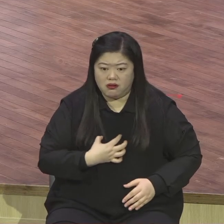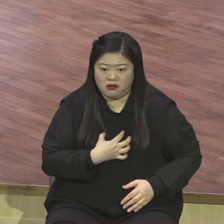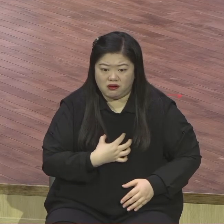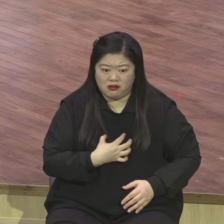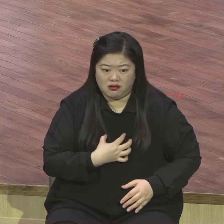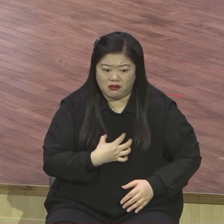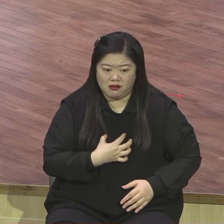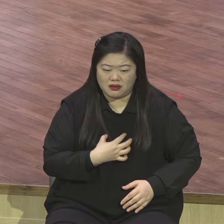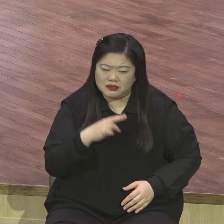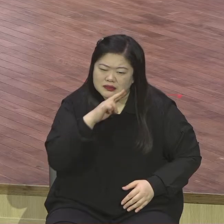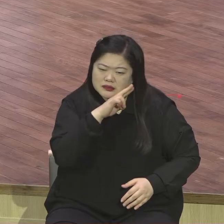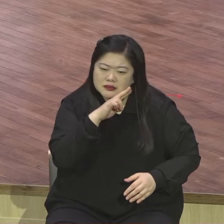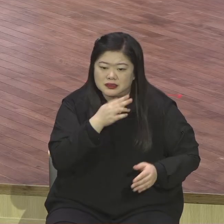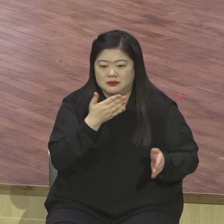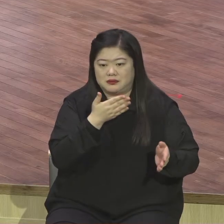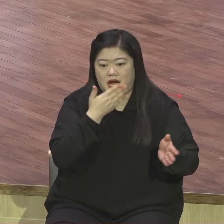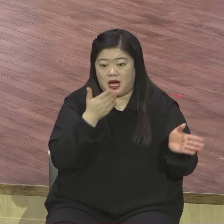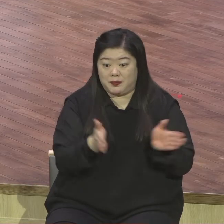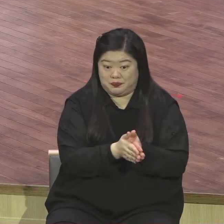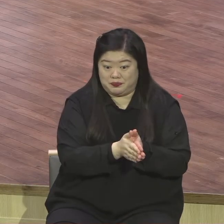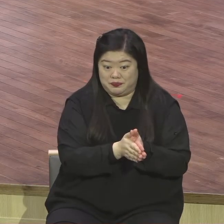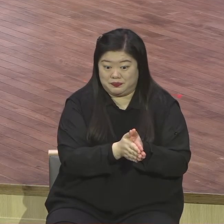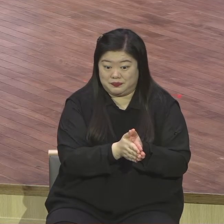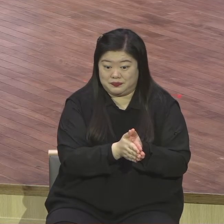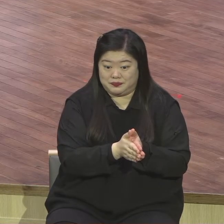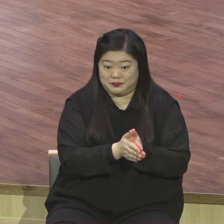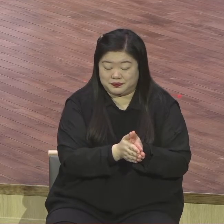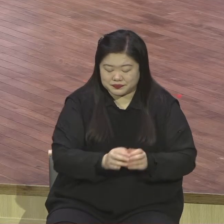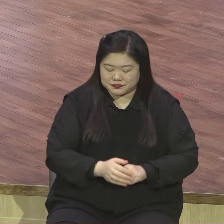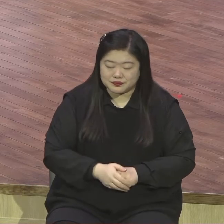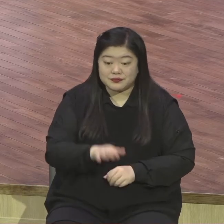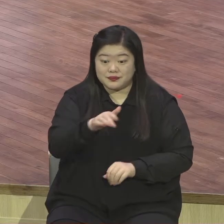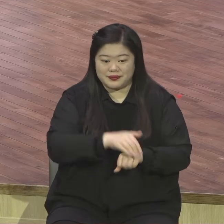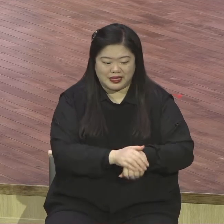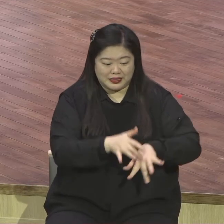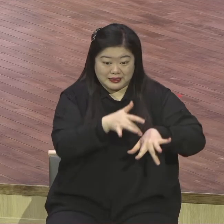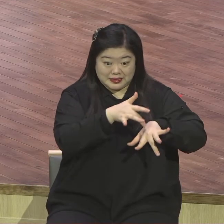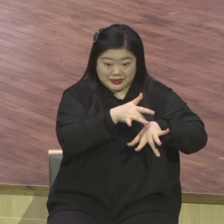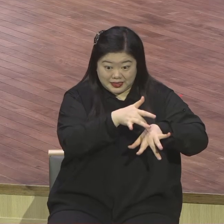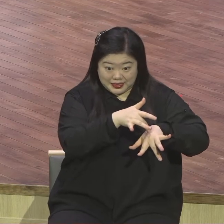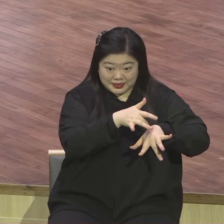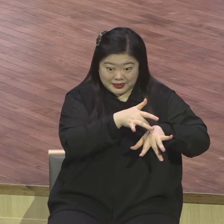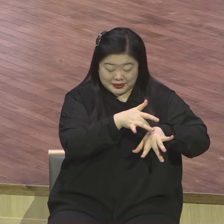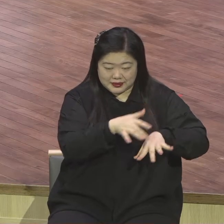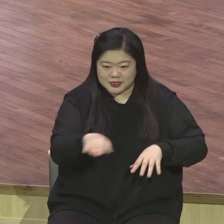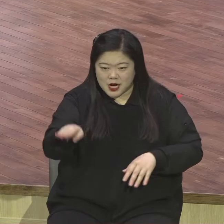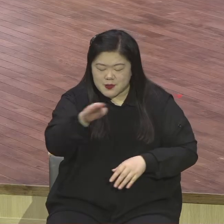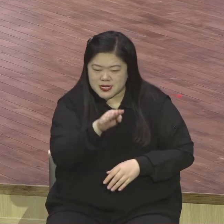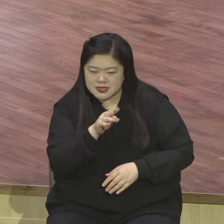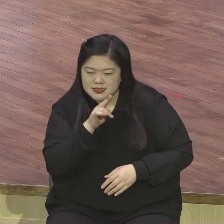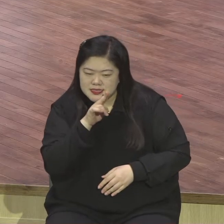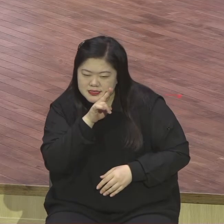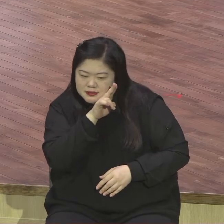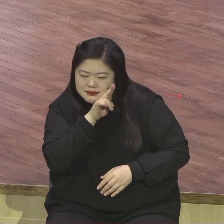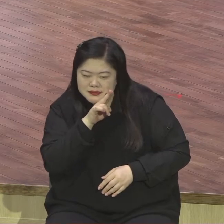여러분 아셔야 됩니다 사단이 심오는 의심의 가라지가 사기 터서 우리에게 불안, 초조,